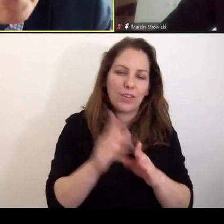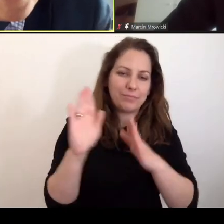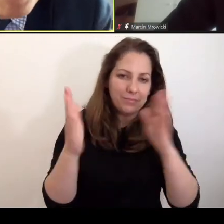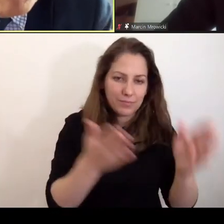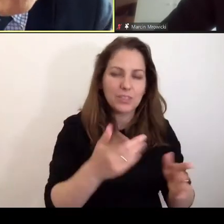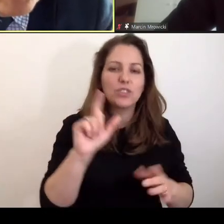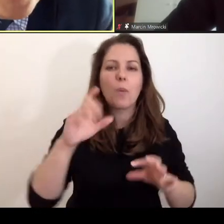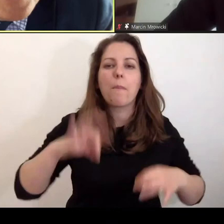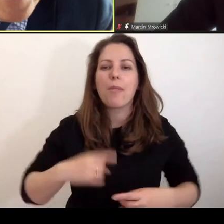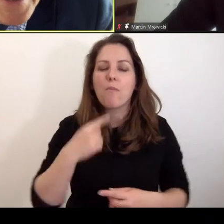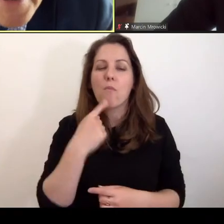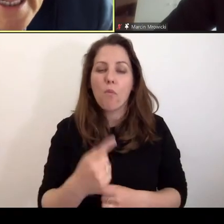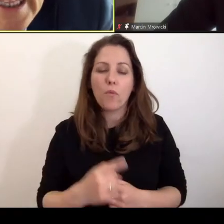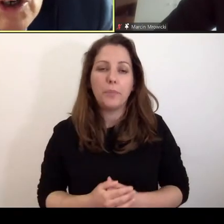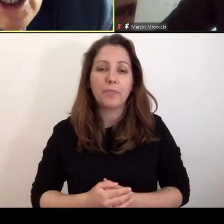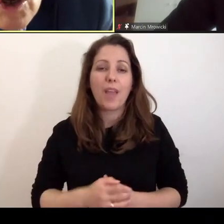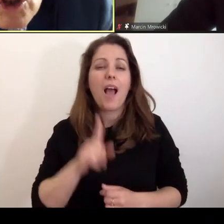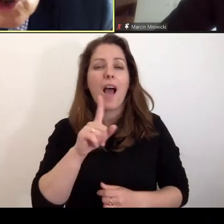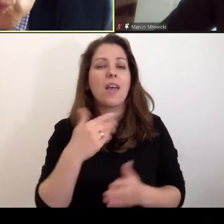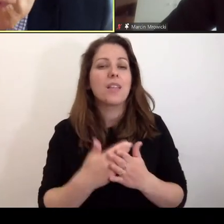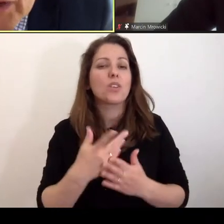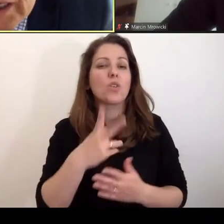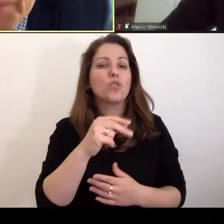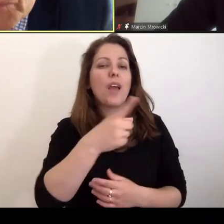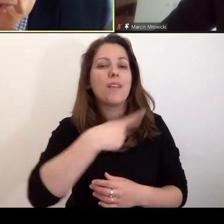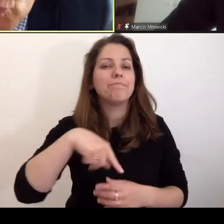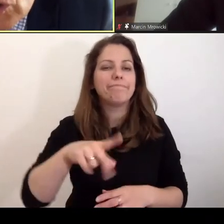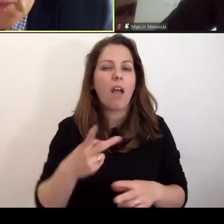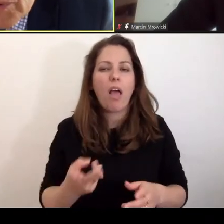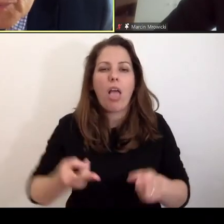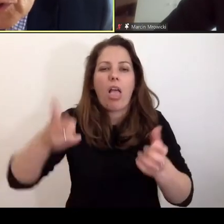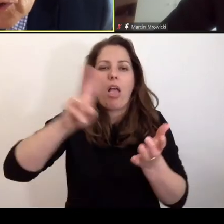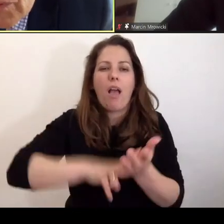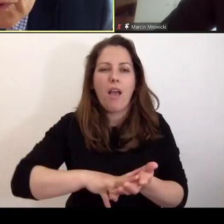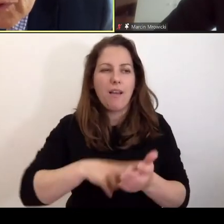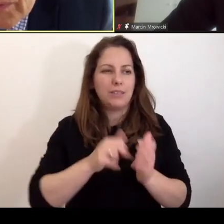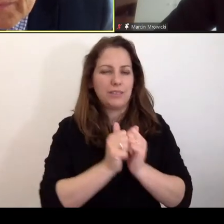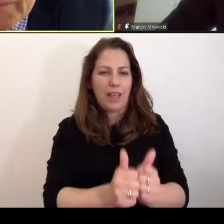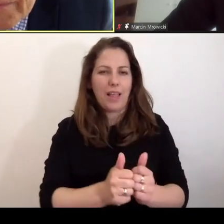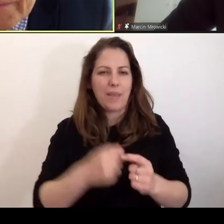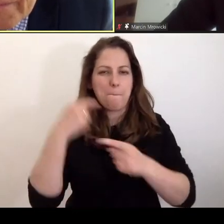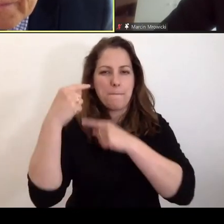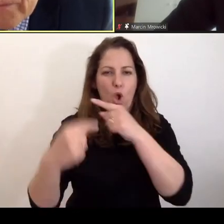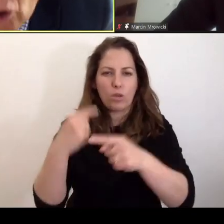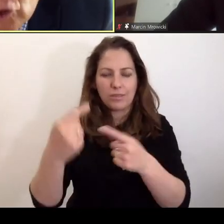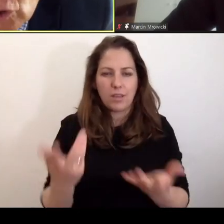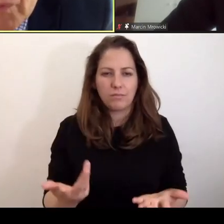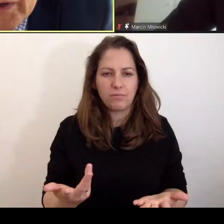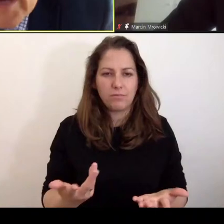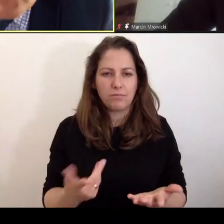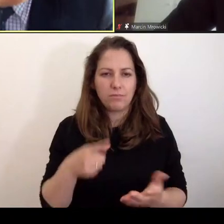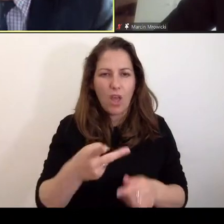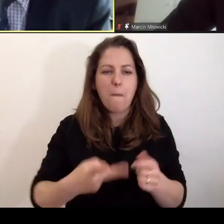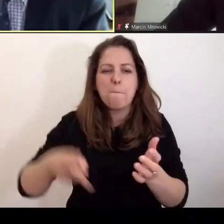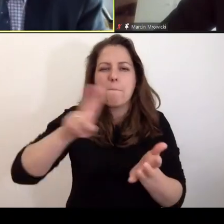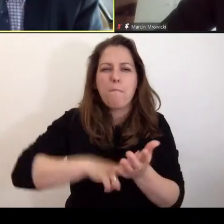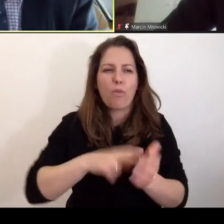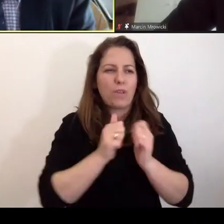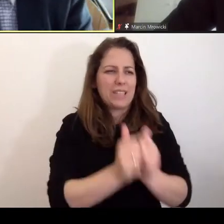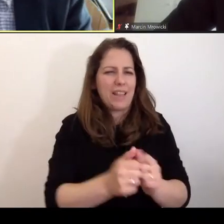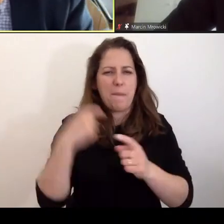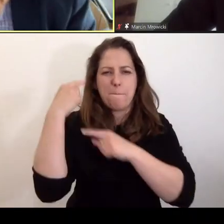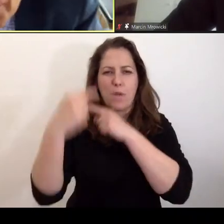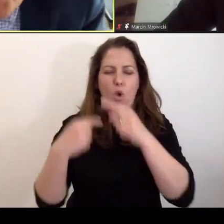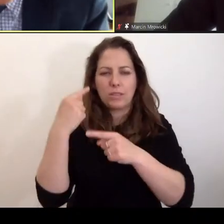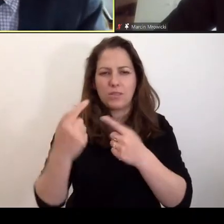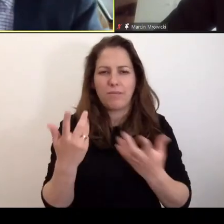wspomniał. Ale dlatego, że to chodzi do dublowania funkcji procesowych. To chodzi do dublowania funkcji procesowych. Ja